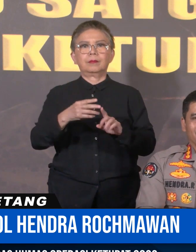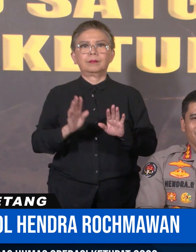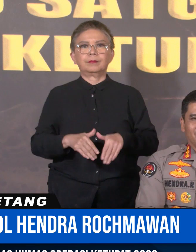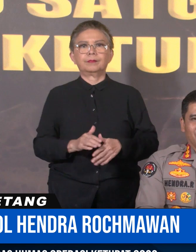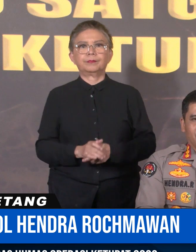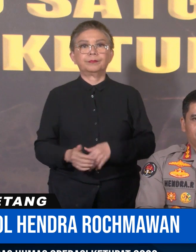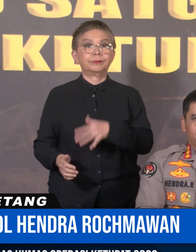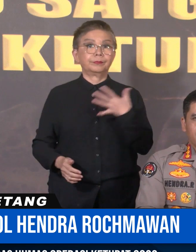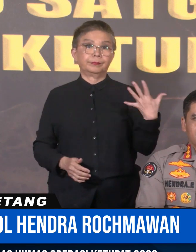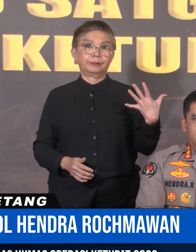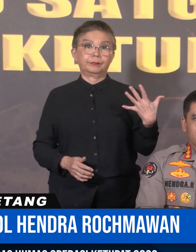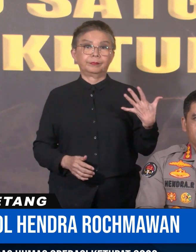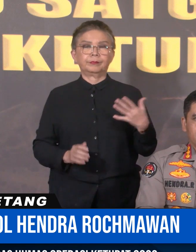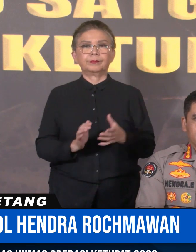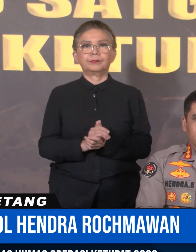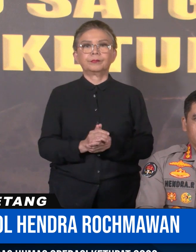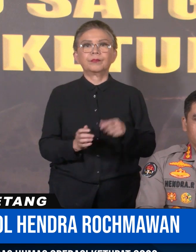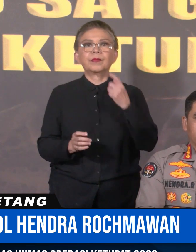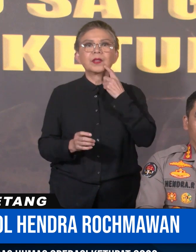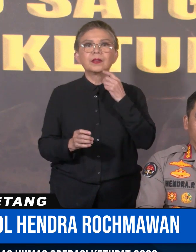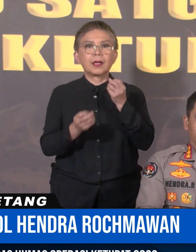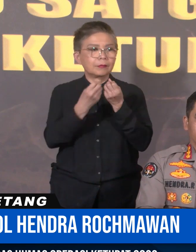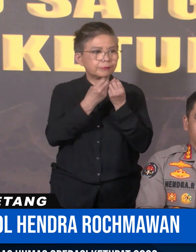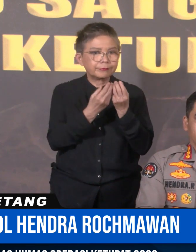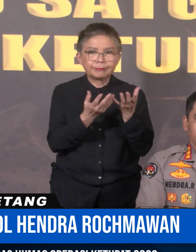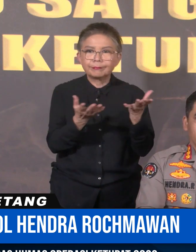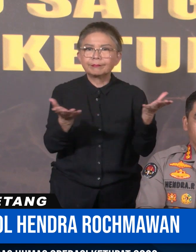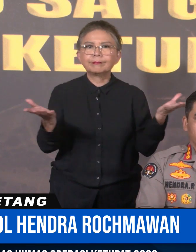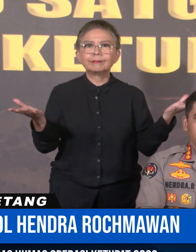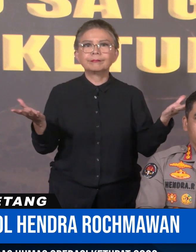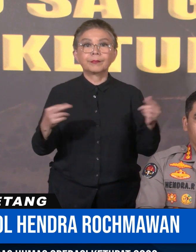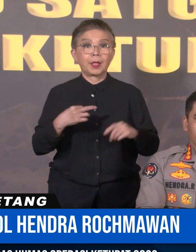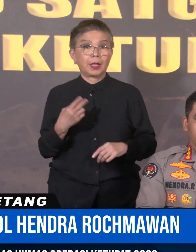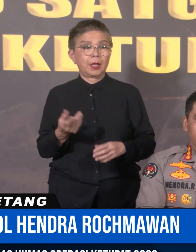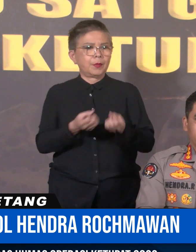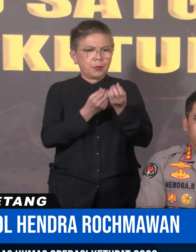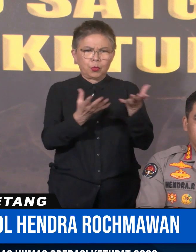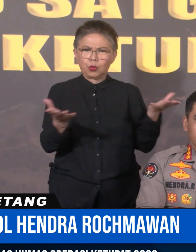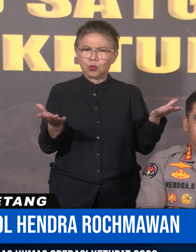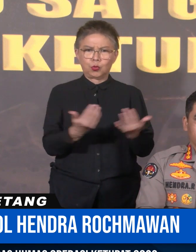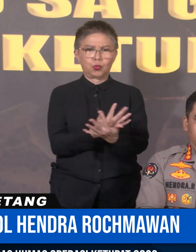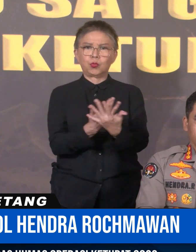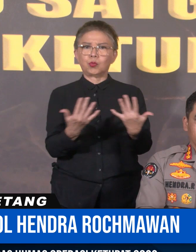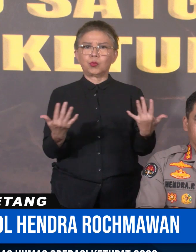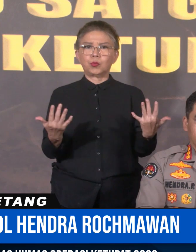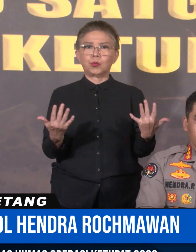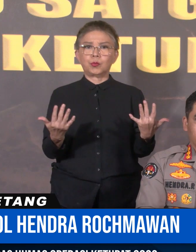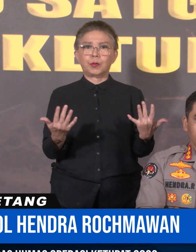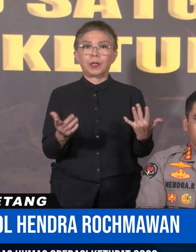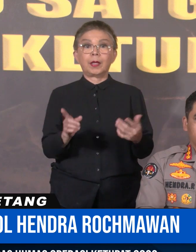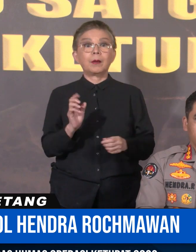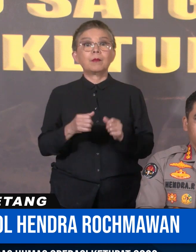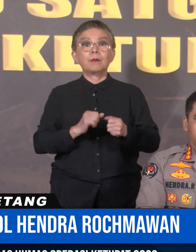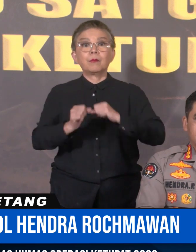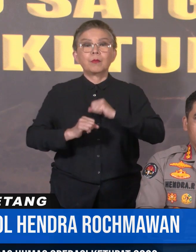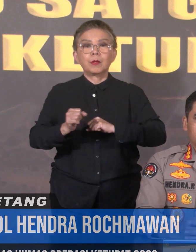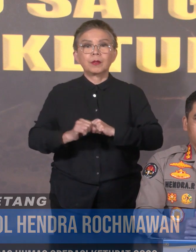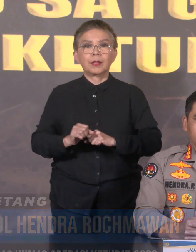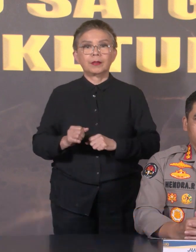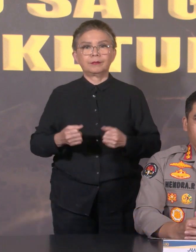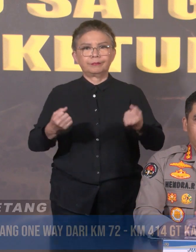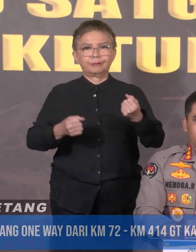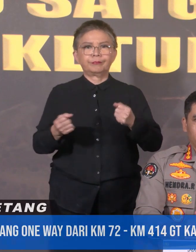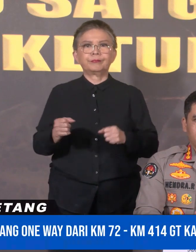Informasi kelima terkait himbauan Kami menghimbau kepada masyarakat Yang akan melakukan